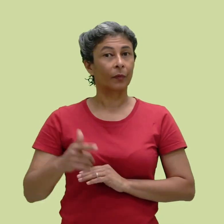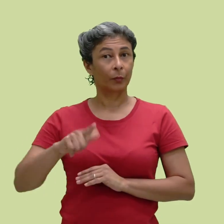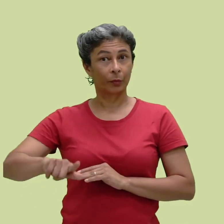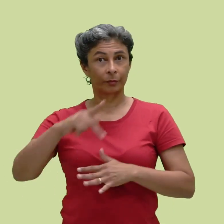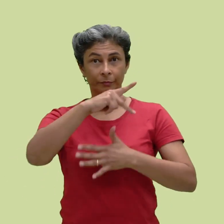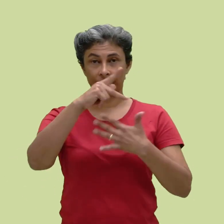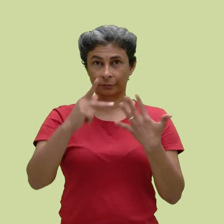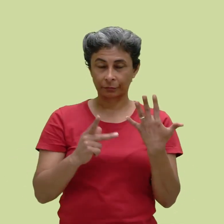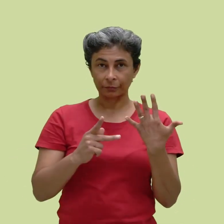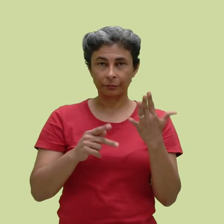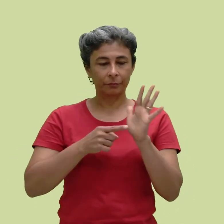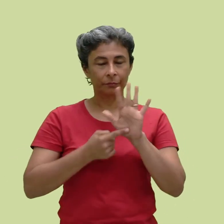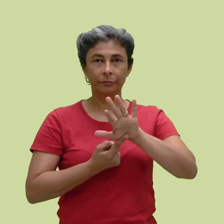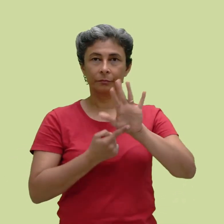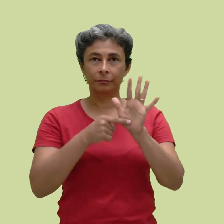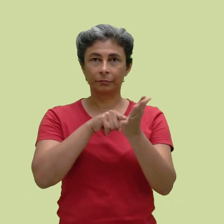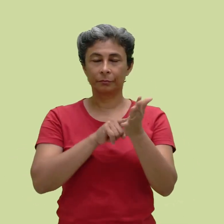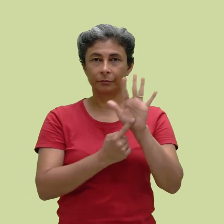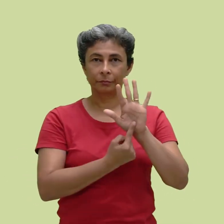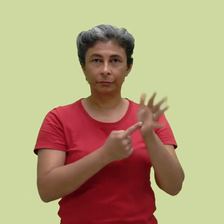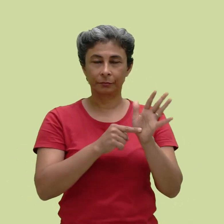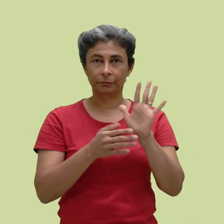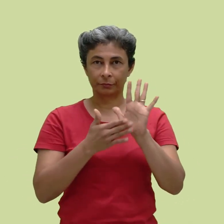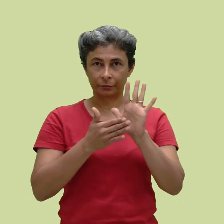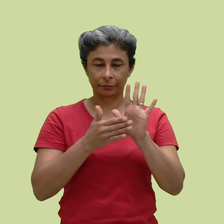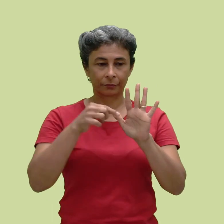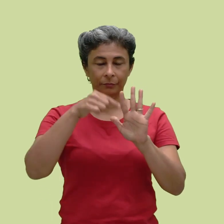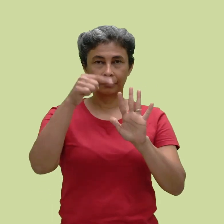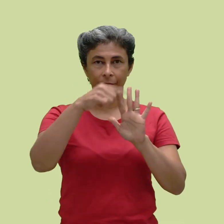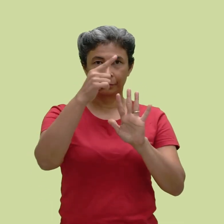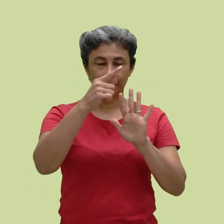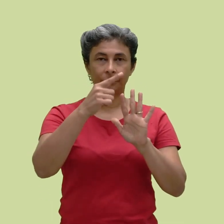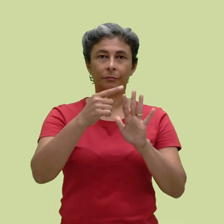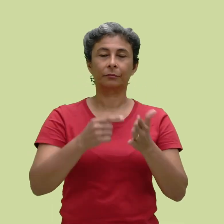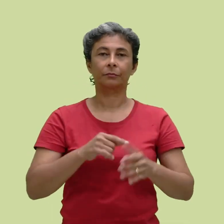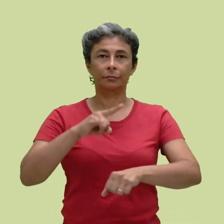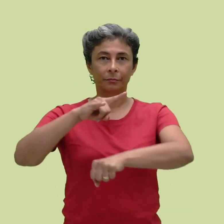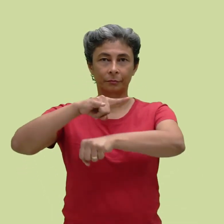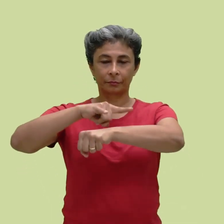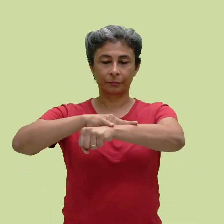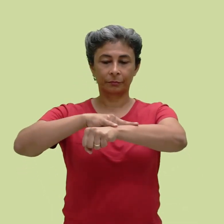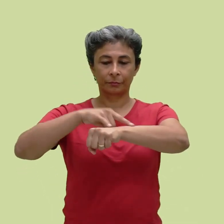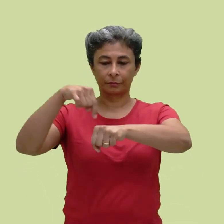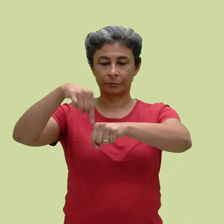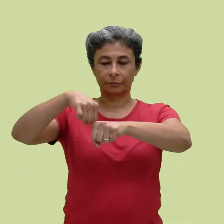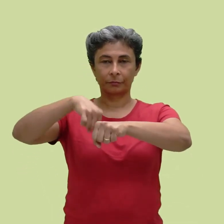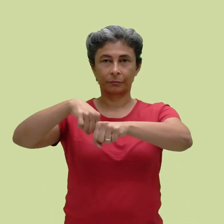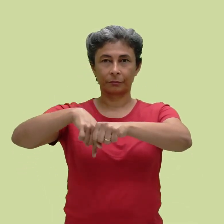Esse próximo parâmetro é a orientação da mão da palma e dos dedos. Como exemplo, temos o sinal